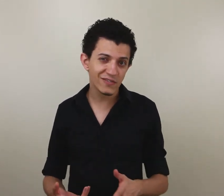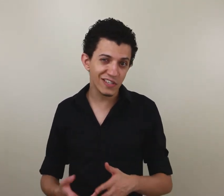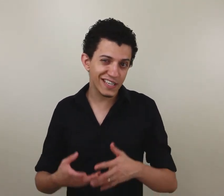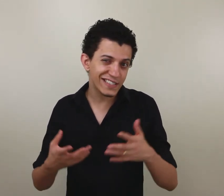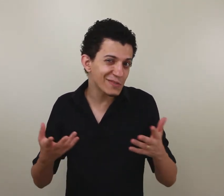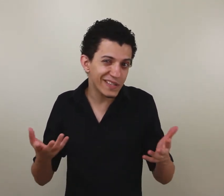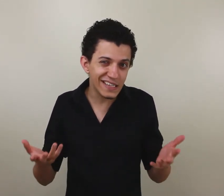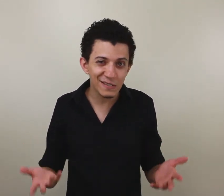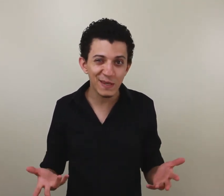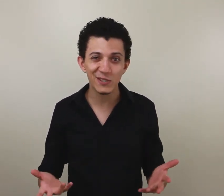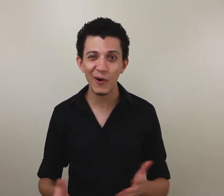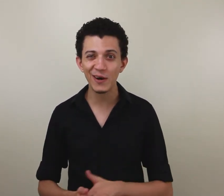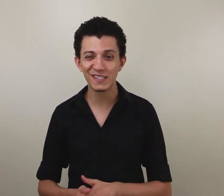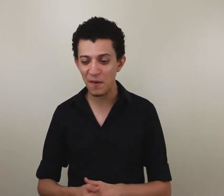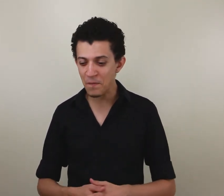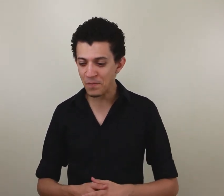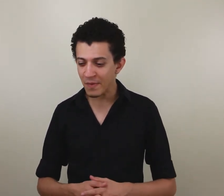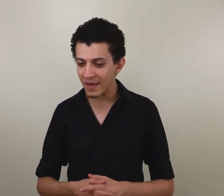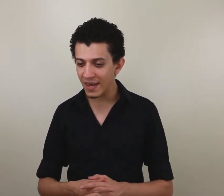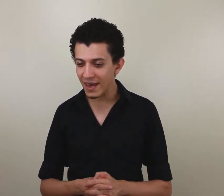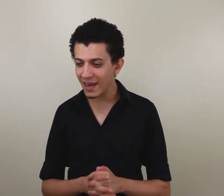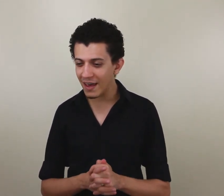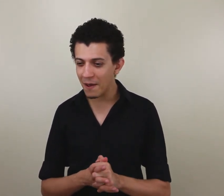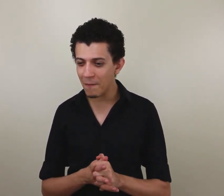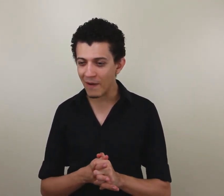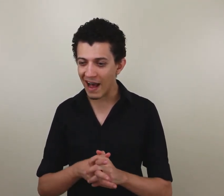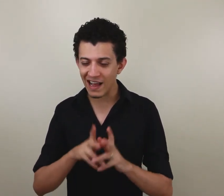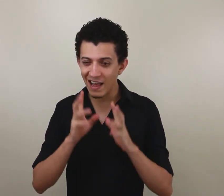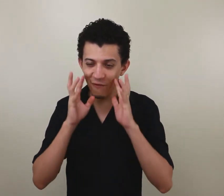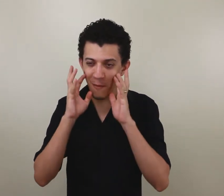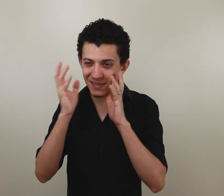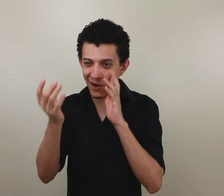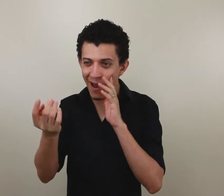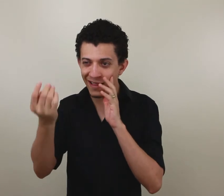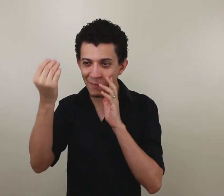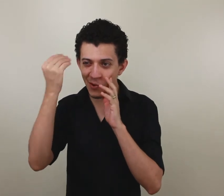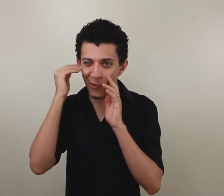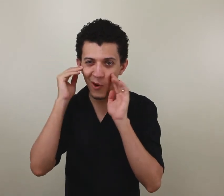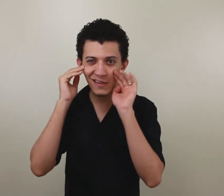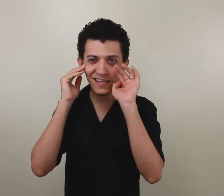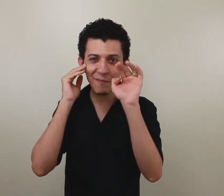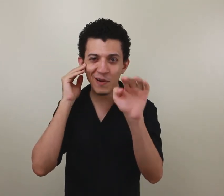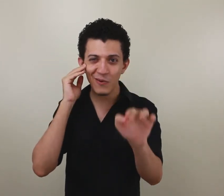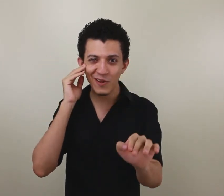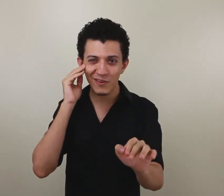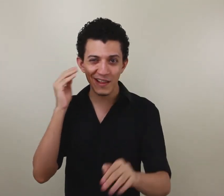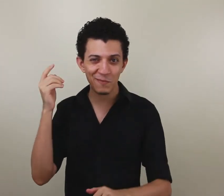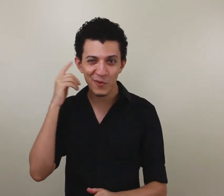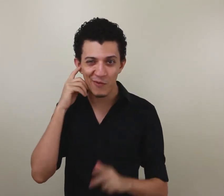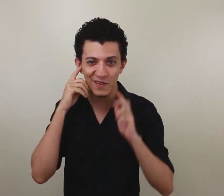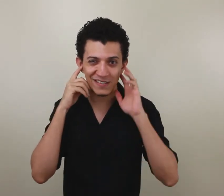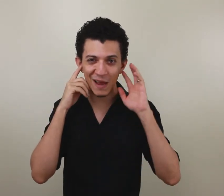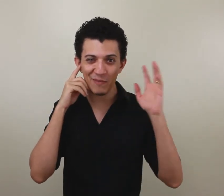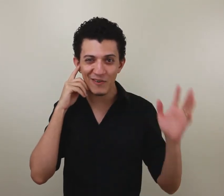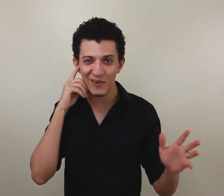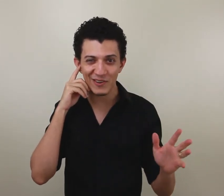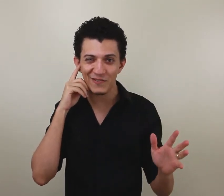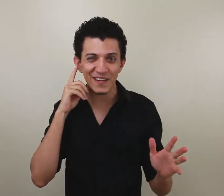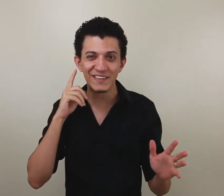você seja uma dessas pessoas, que a informação entra por um olho e sai pelo outro, entra por um ouvido e sai pelo outro ouvido,